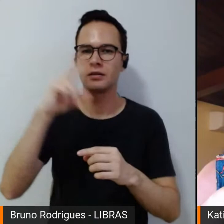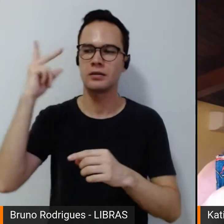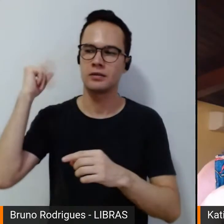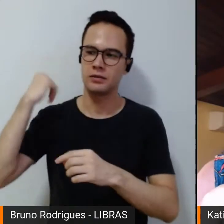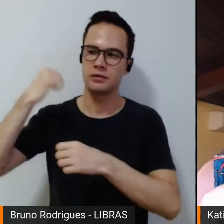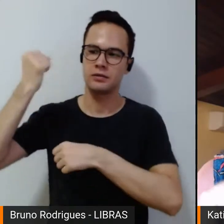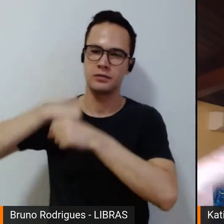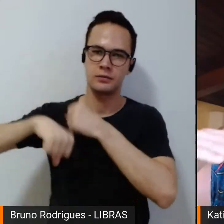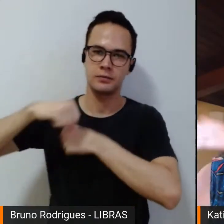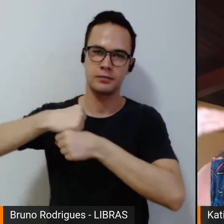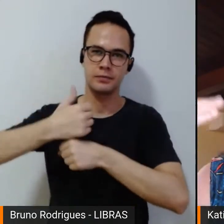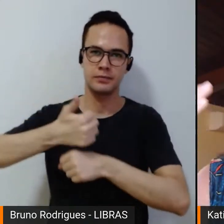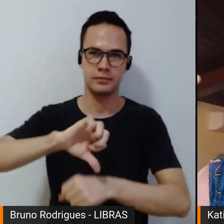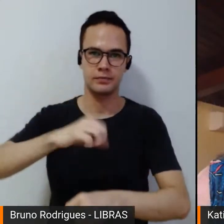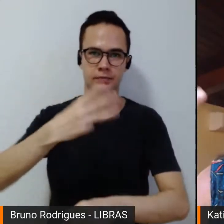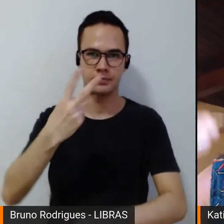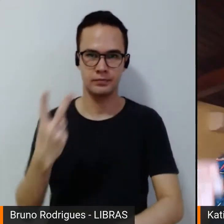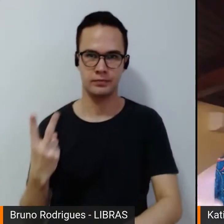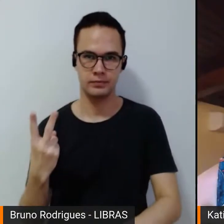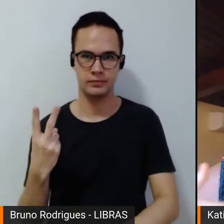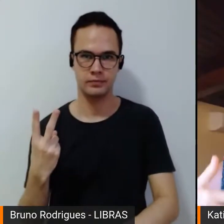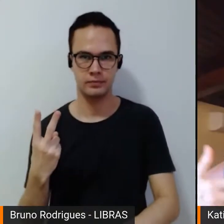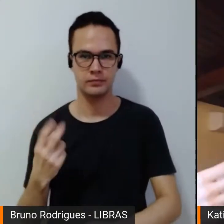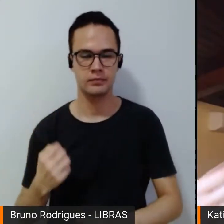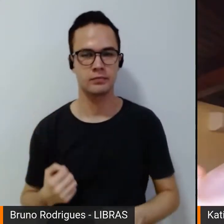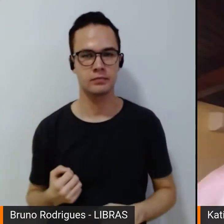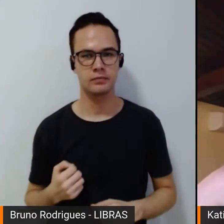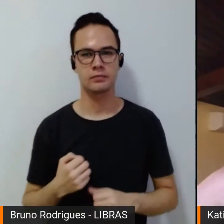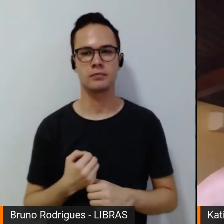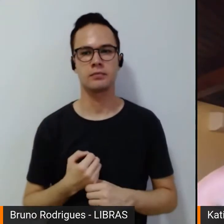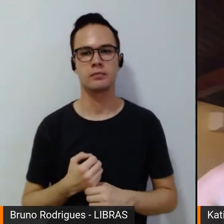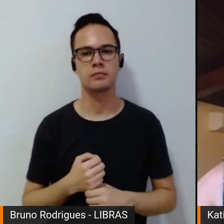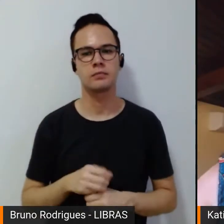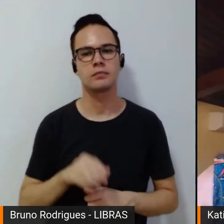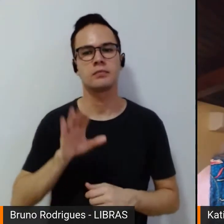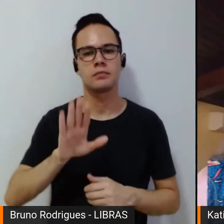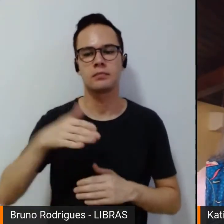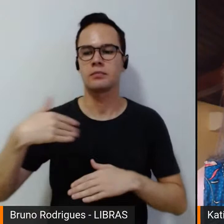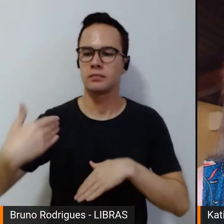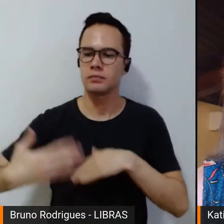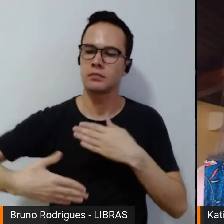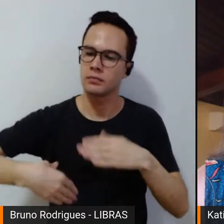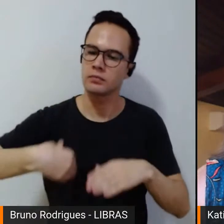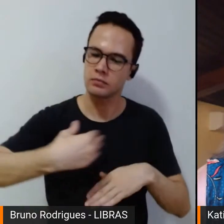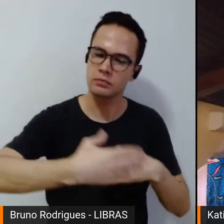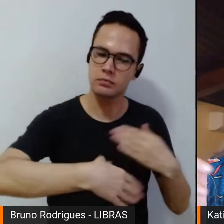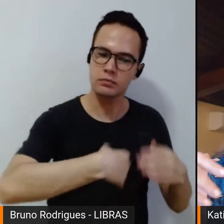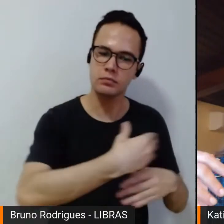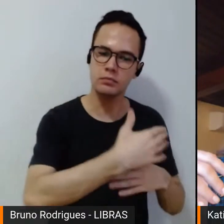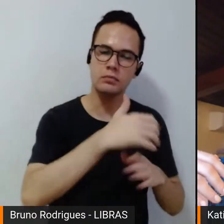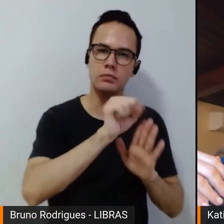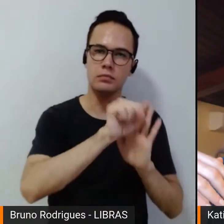1932, mas que no transcorrer do século XX